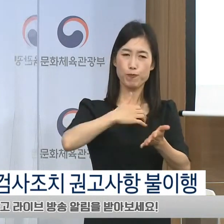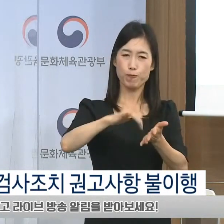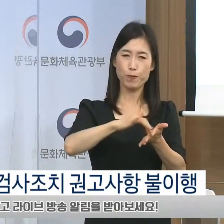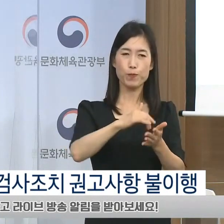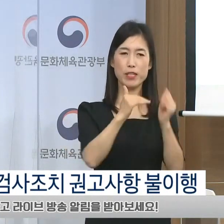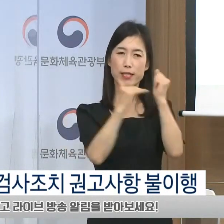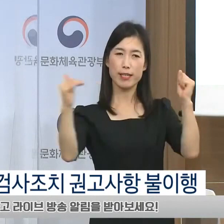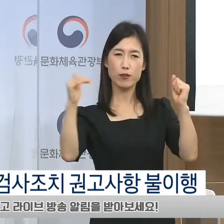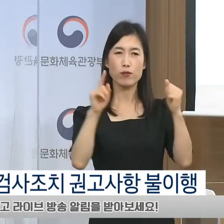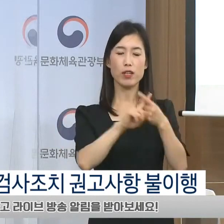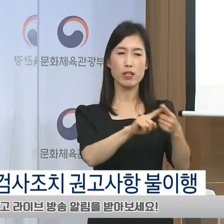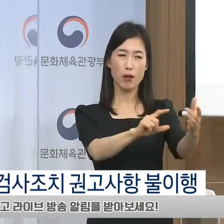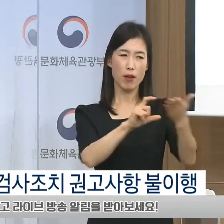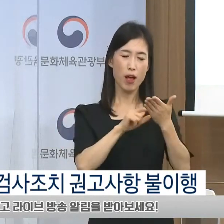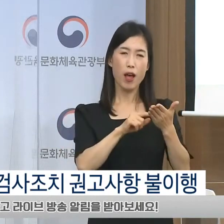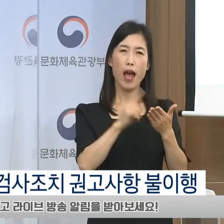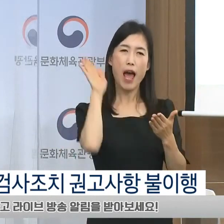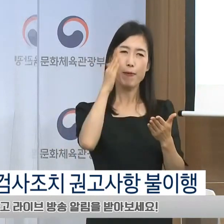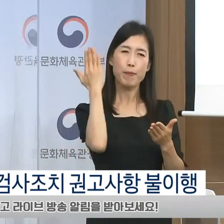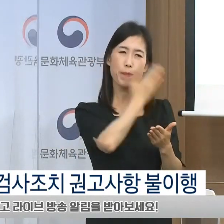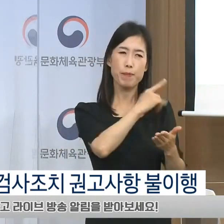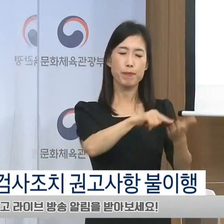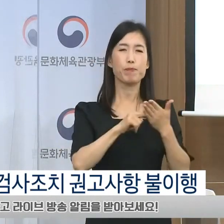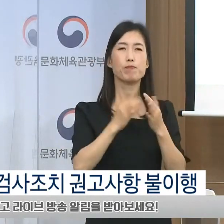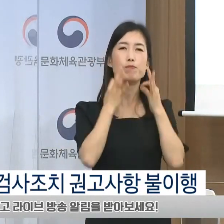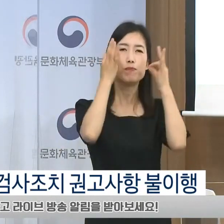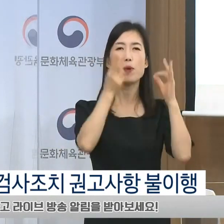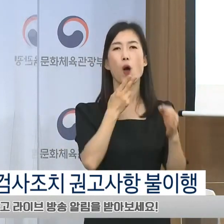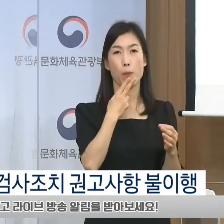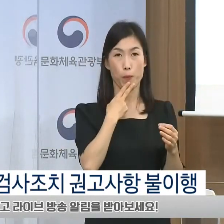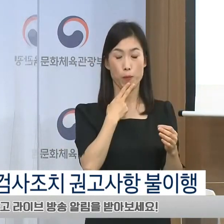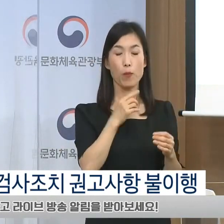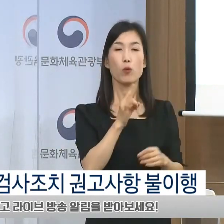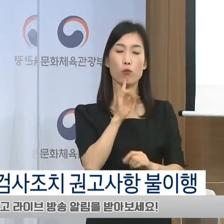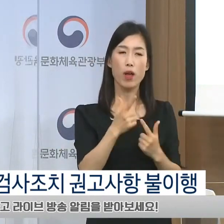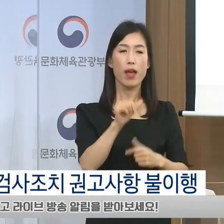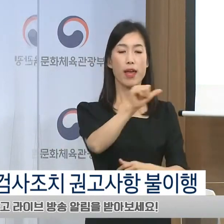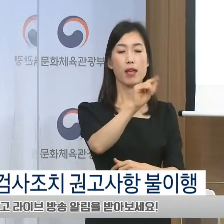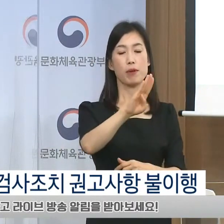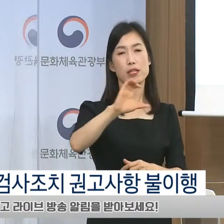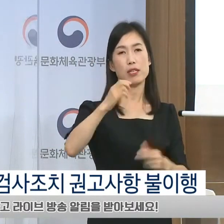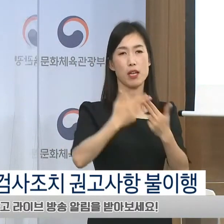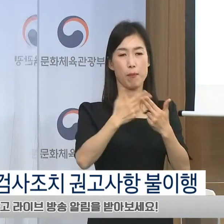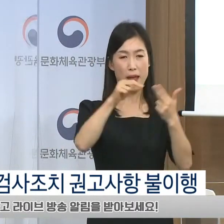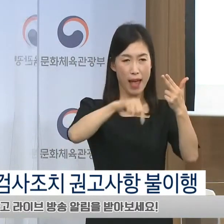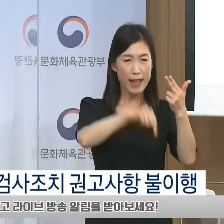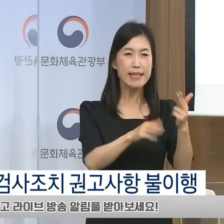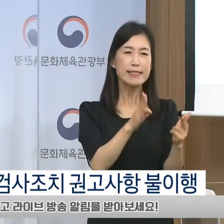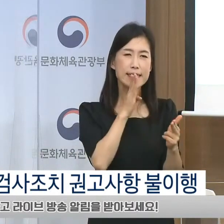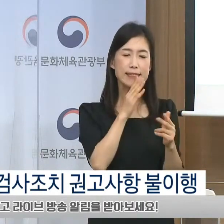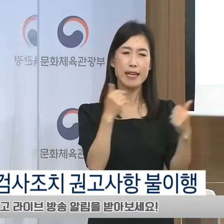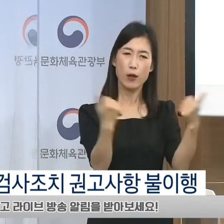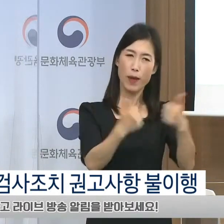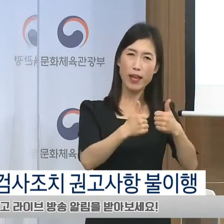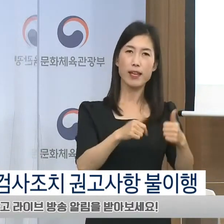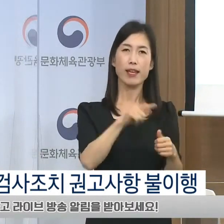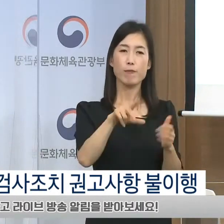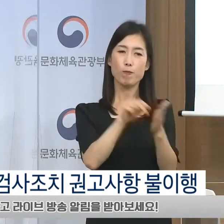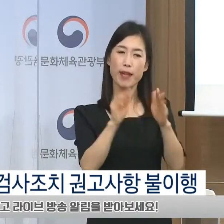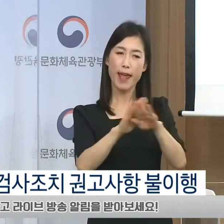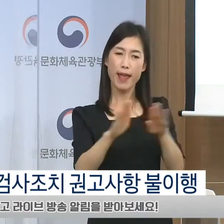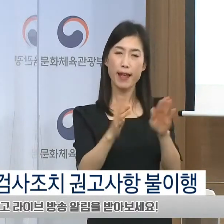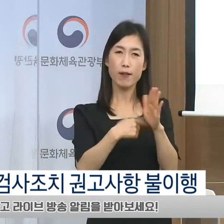광고주협회 등이 불참하였고 ABC협회 내부에서 실질적인 협의나 문제 해결이 불가능한